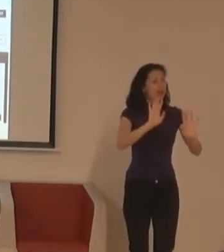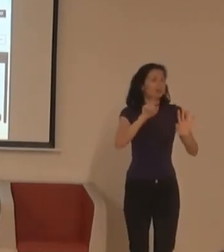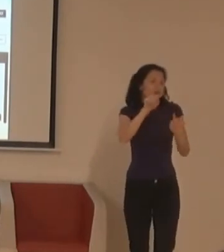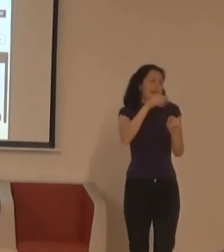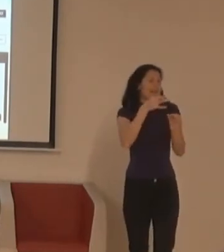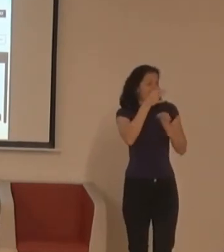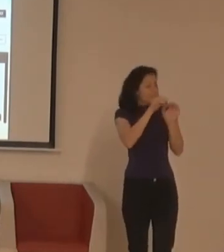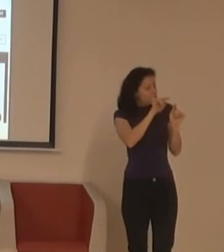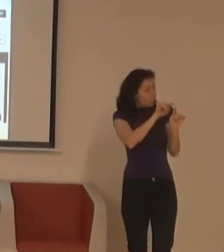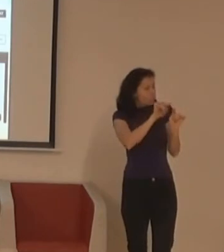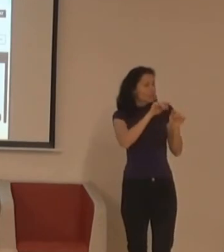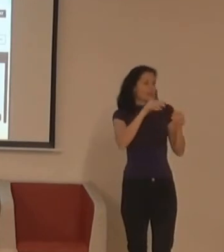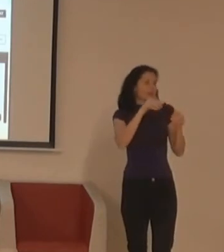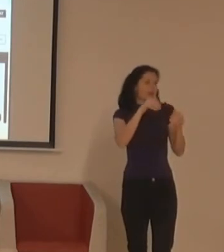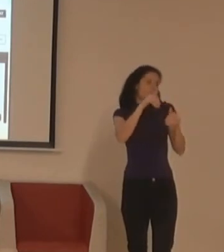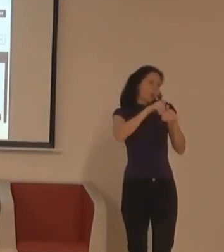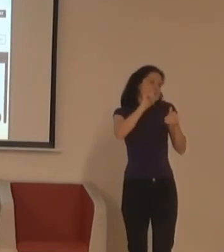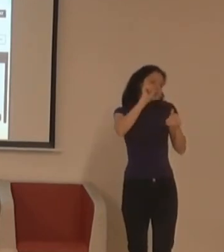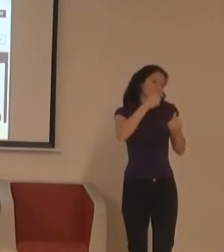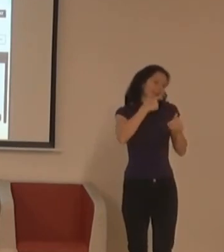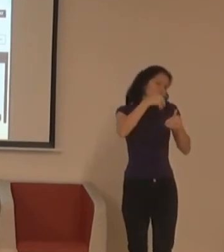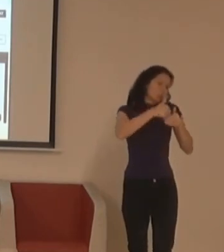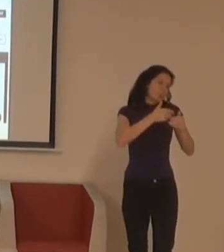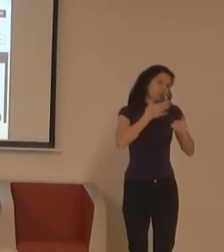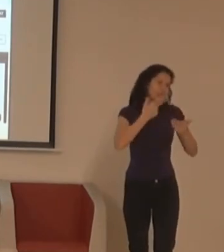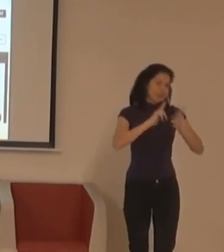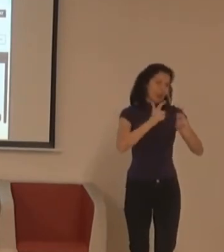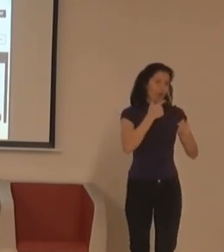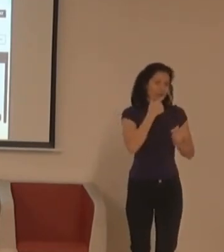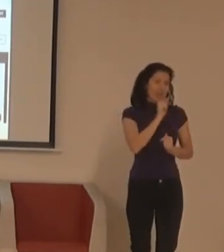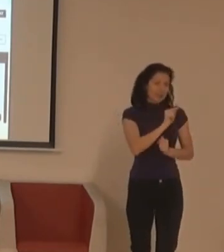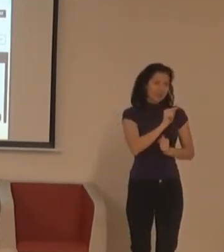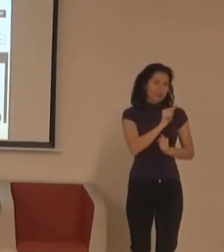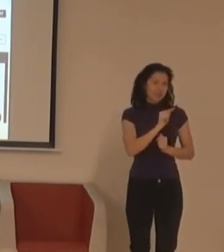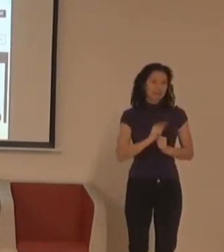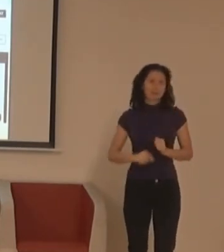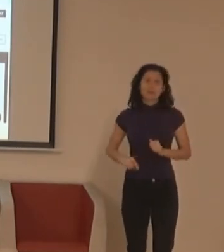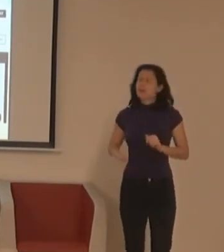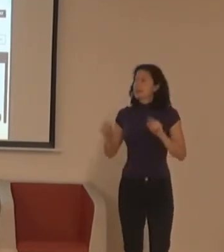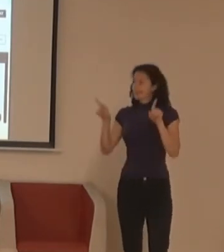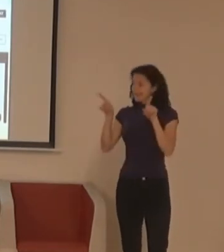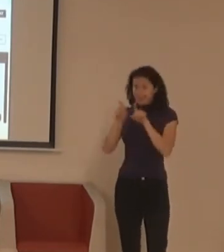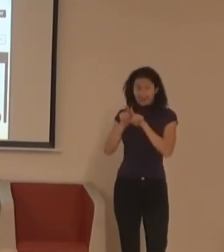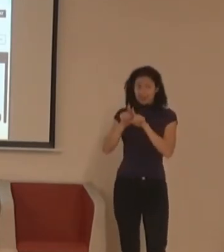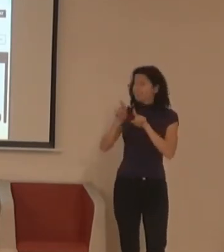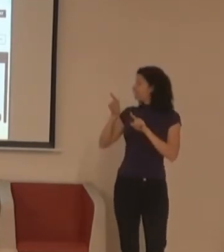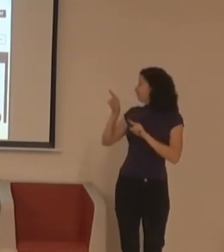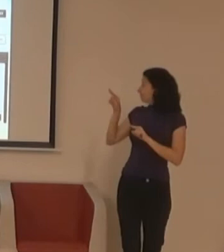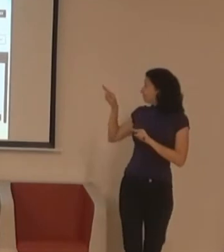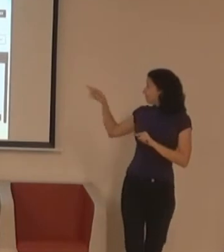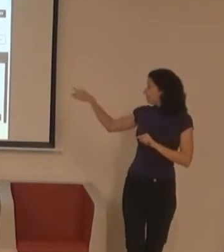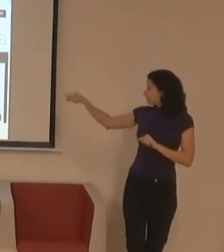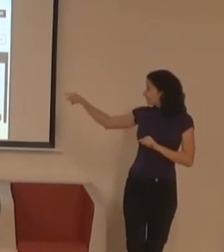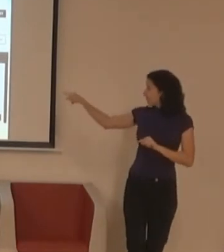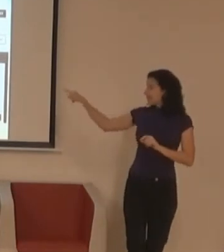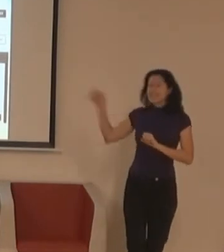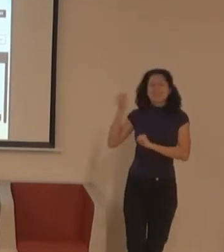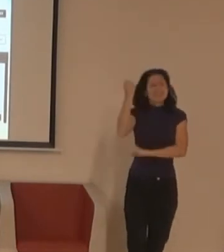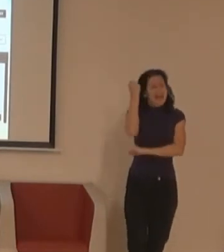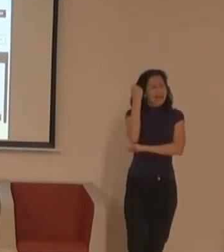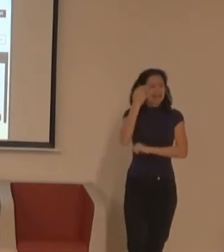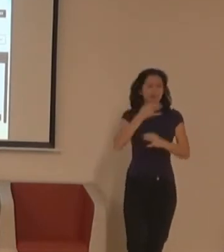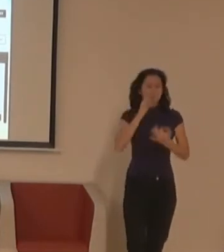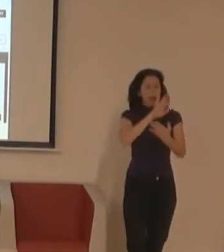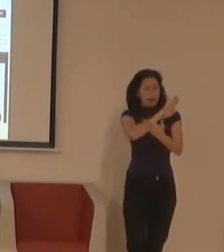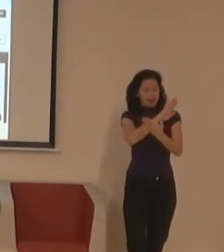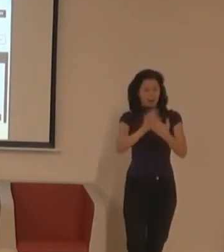informace v nějakým cizím jazyce, ve znakovém jazyce. Má zároveň informace ve znakovém jazyce ty základní úplně hnedka na